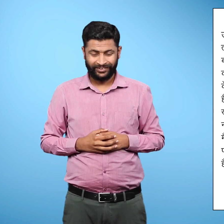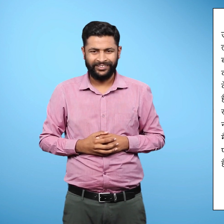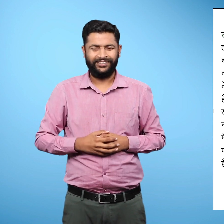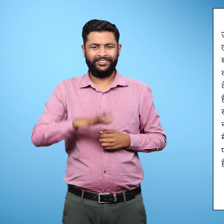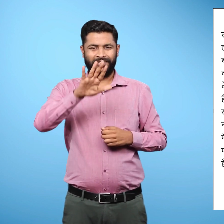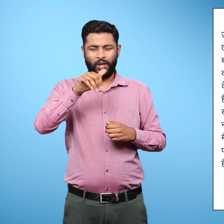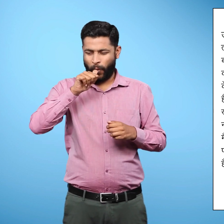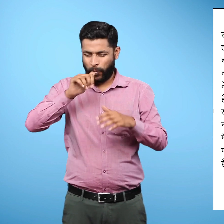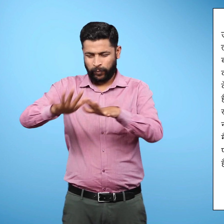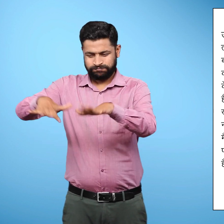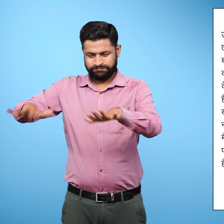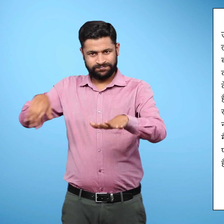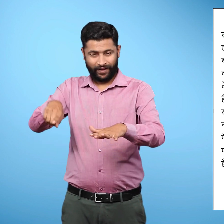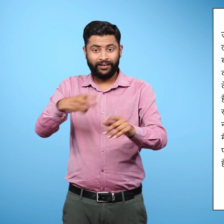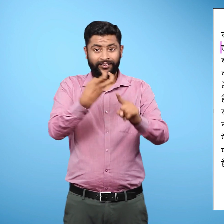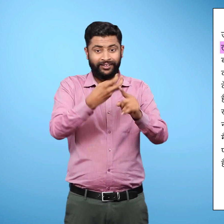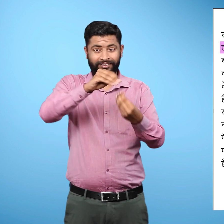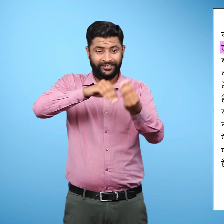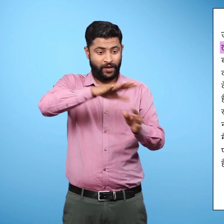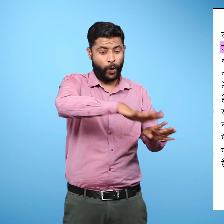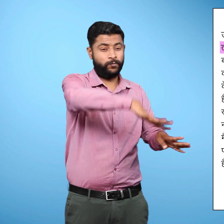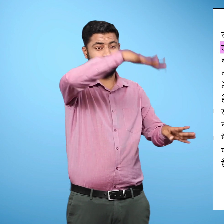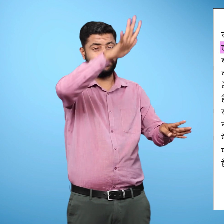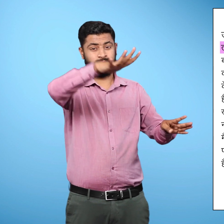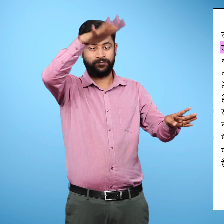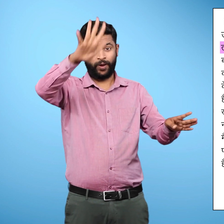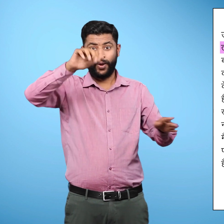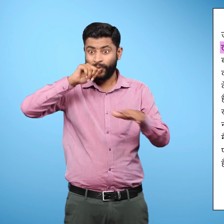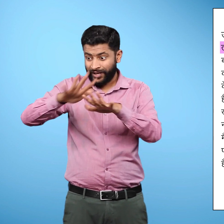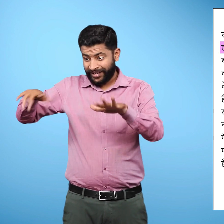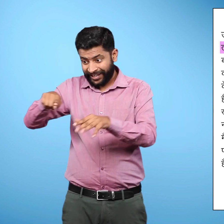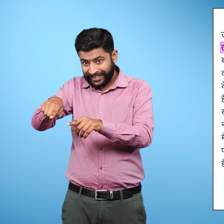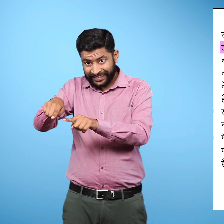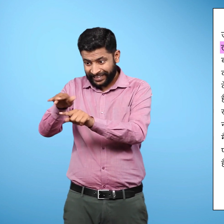जिसकी उँचाई माध्य समुद्र तल से 4000 से 6000 मीटर तक